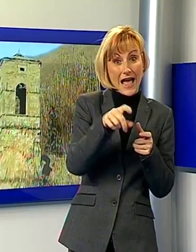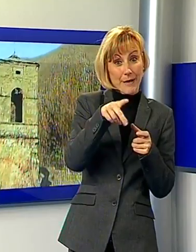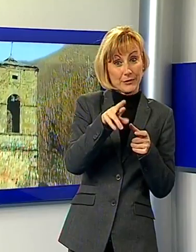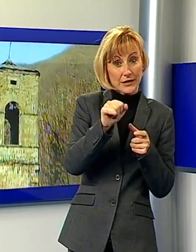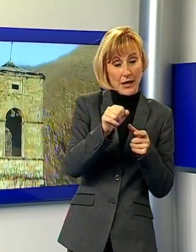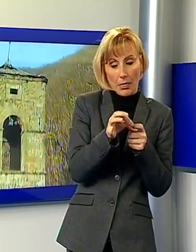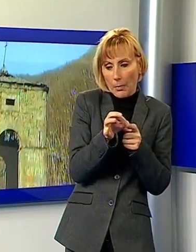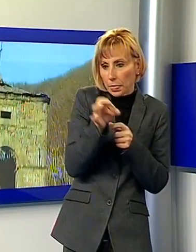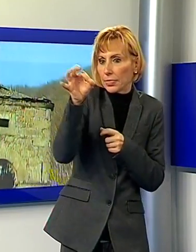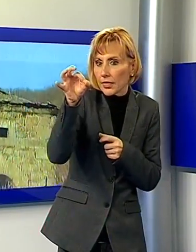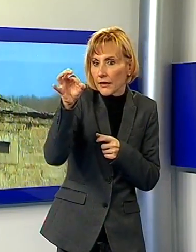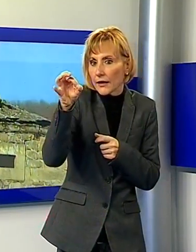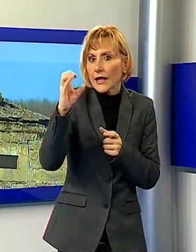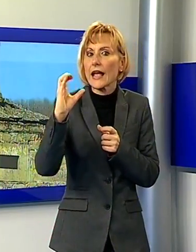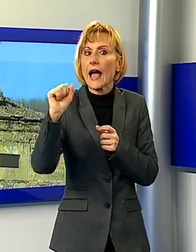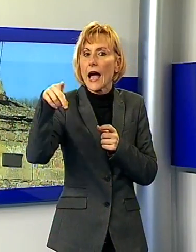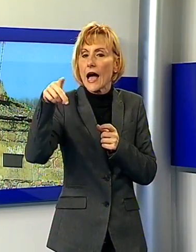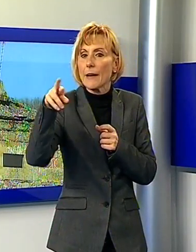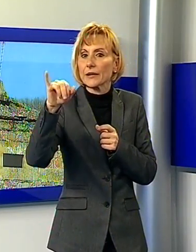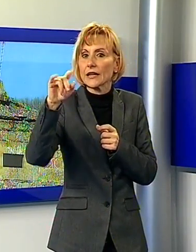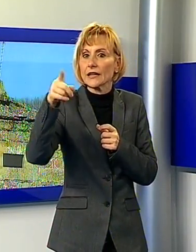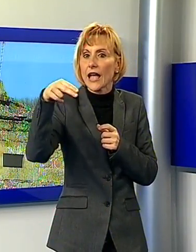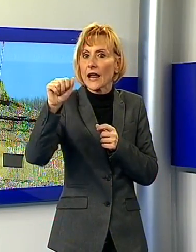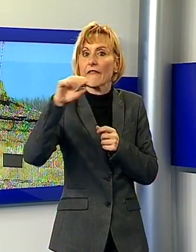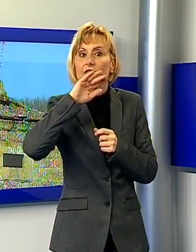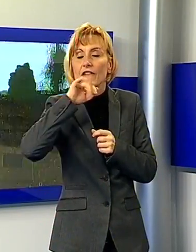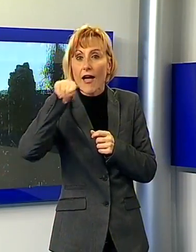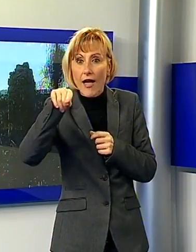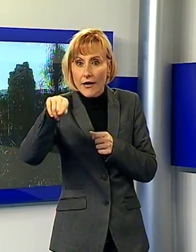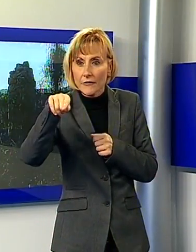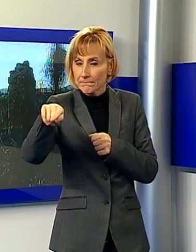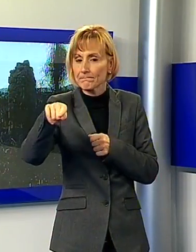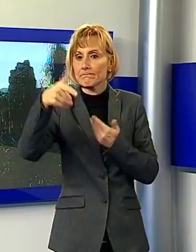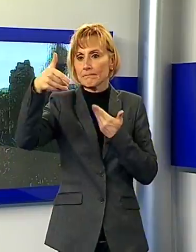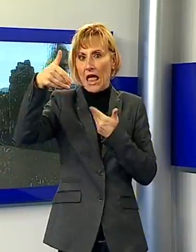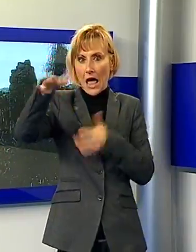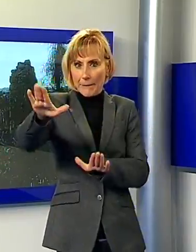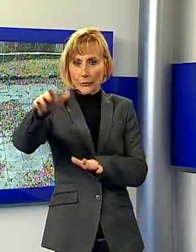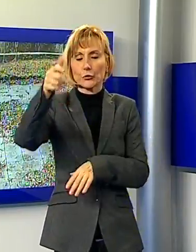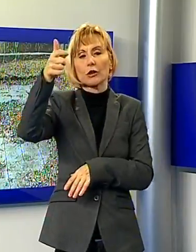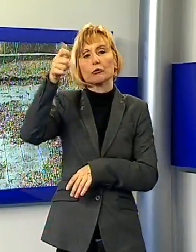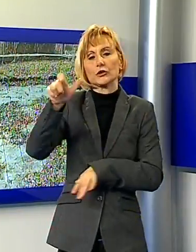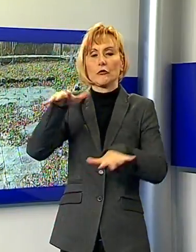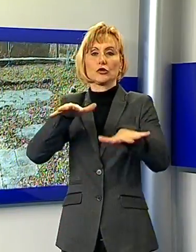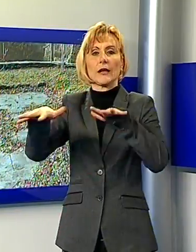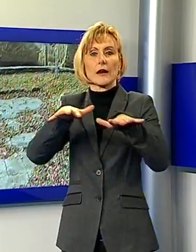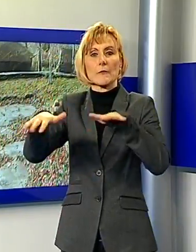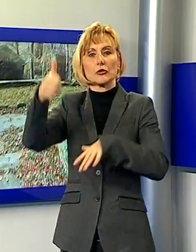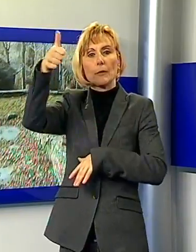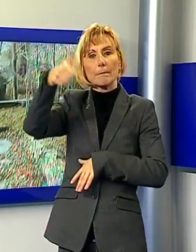L'antico borgo fu abbandonato in seguito al terremoto del 1920 che causò una frana di grandi